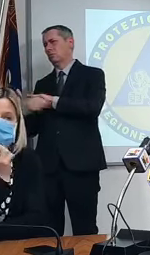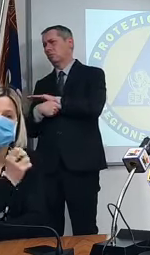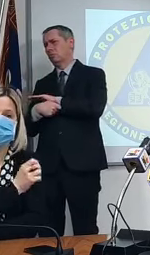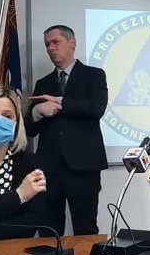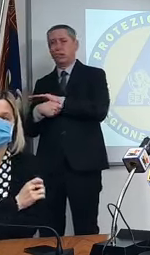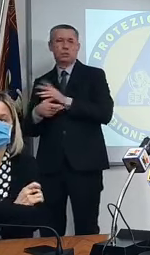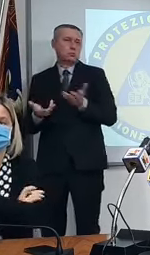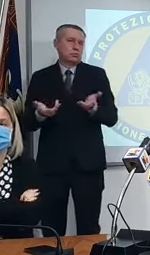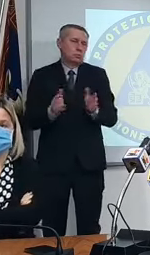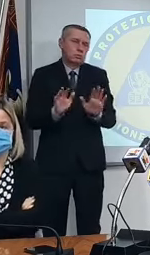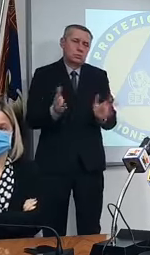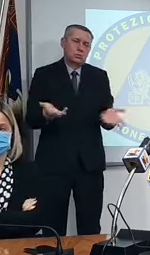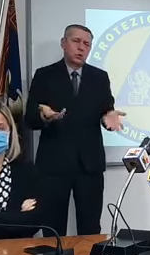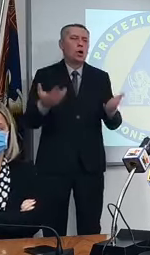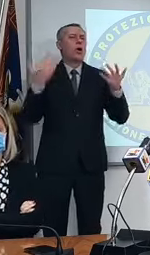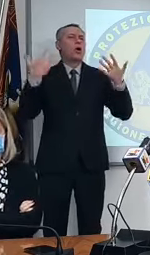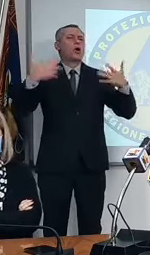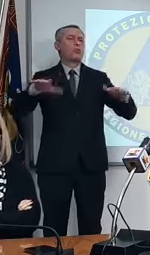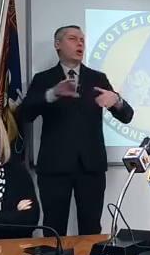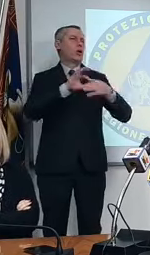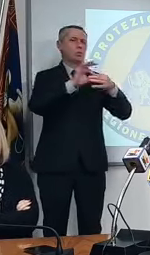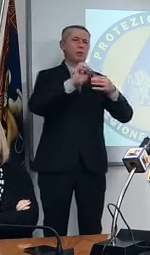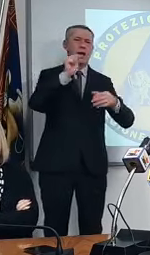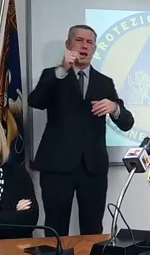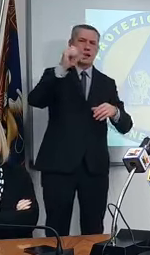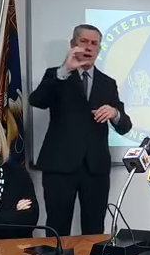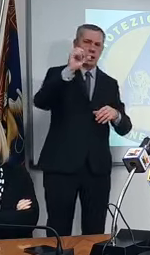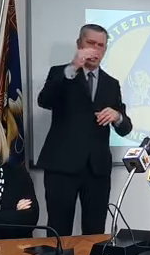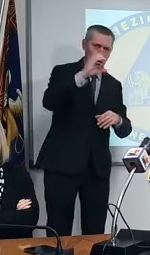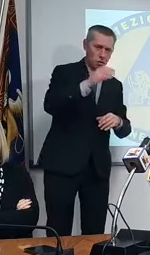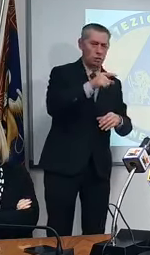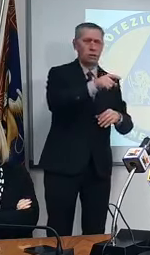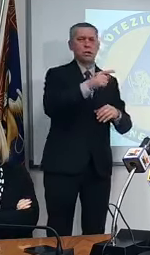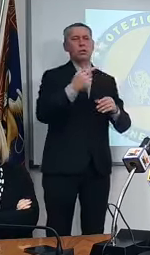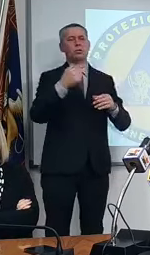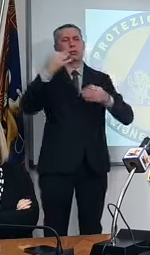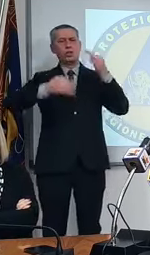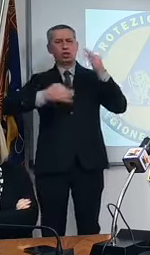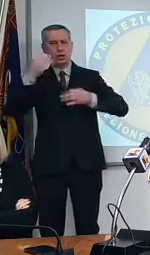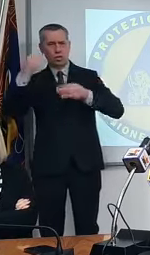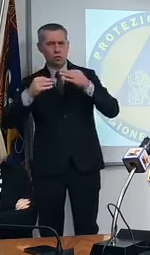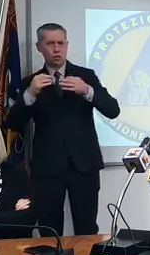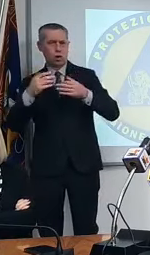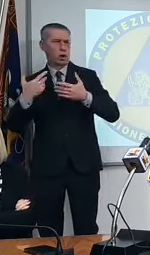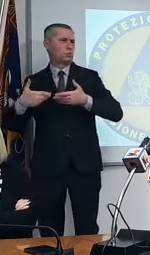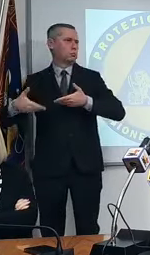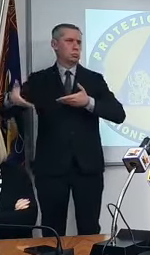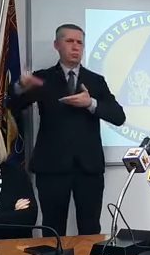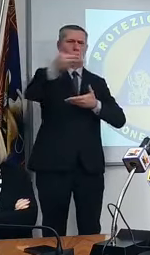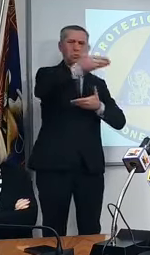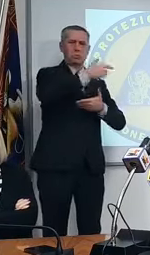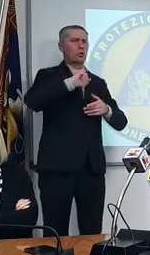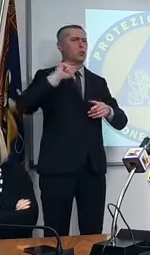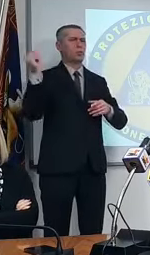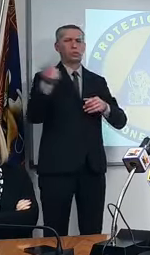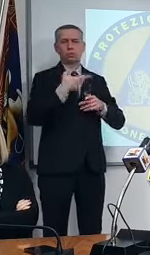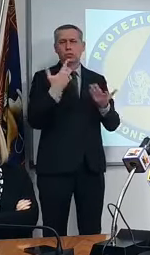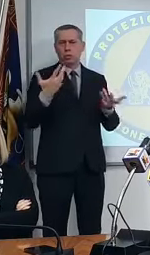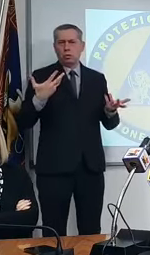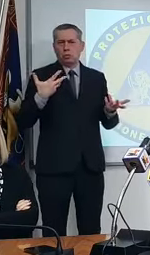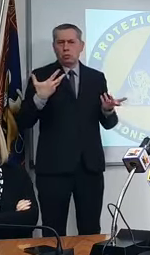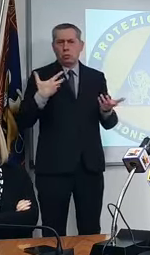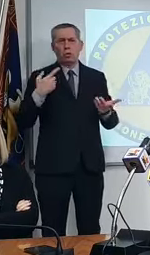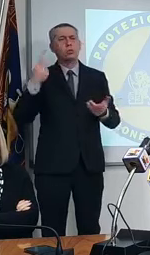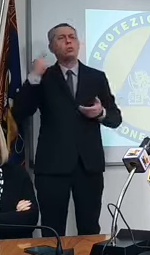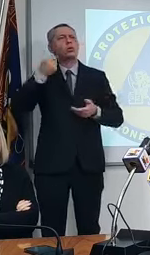ormai abbiamo collaborazioni con ANAC con la magistratura con tutti io non vorrei che con la scusa del sempre ma c'è sempre qualcuno